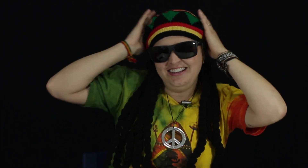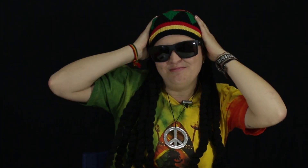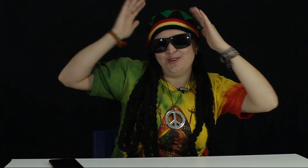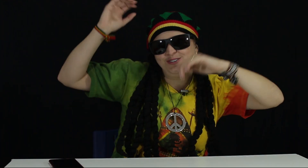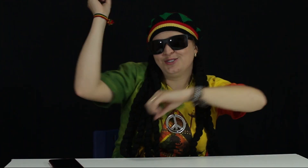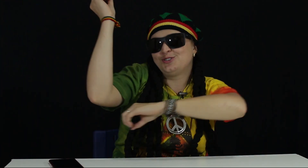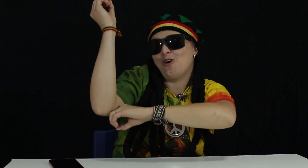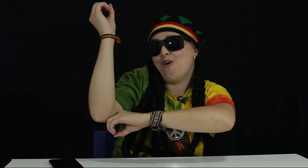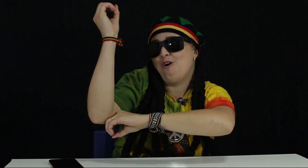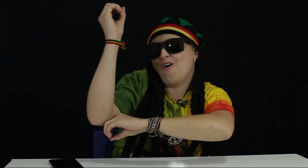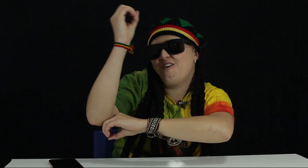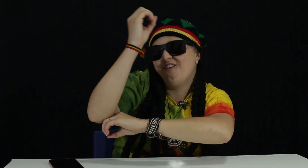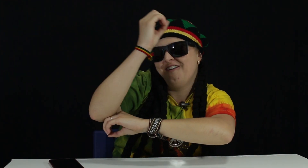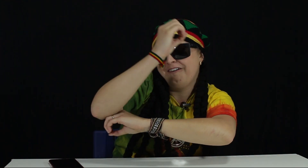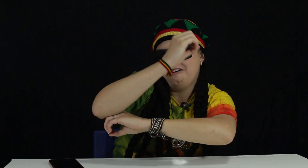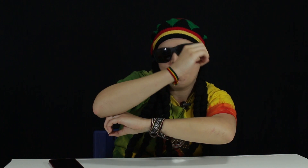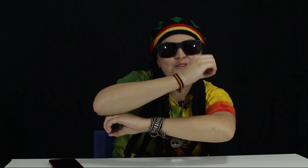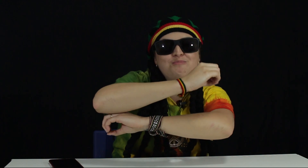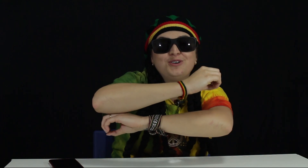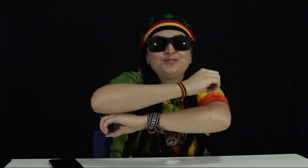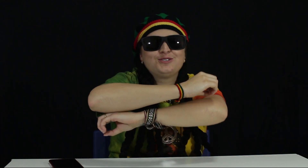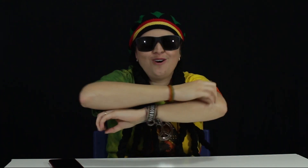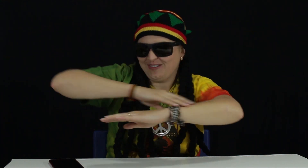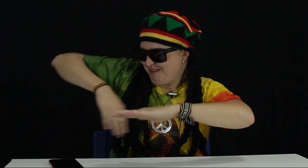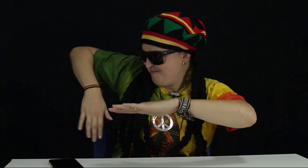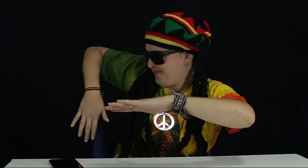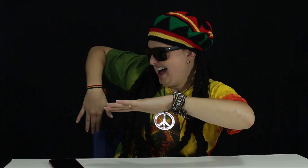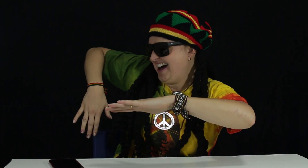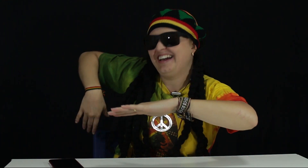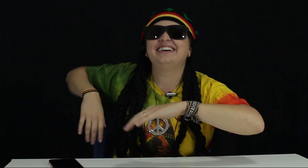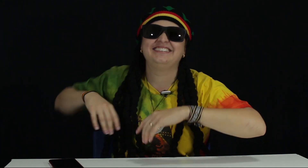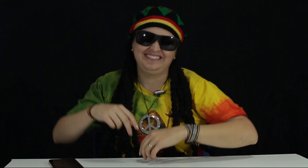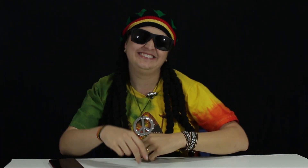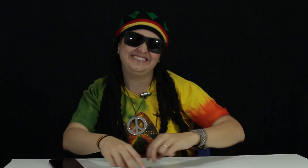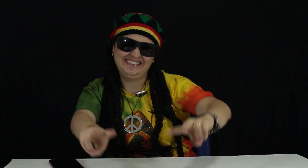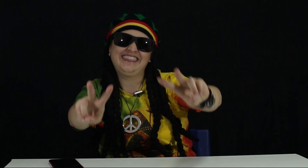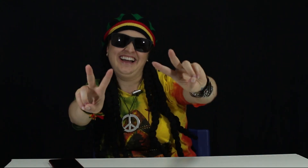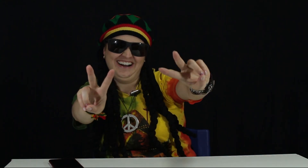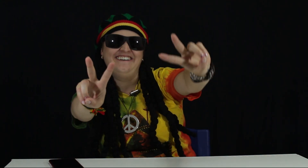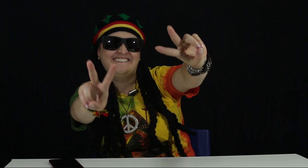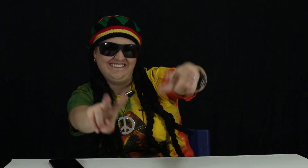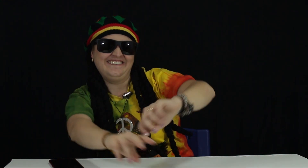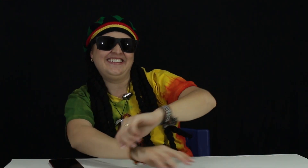hein, pôr do sol, o pôr do sol na praia, que da hora!